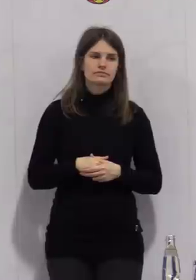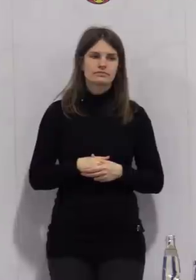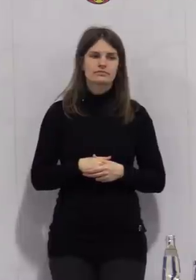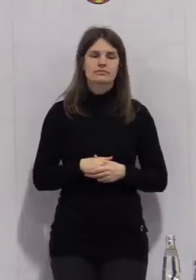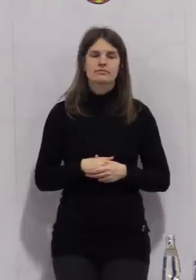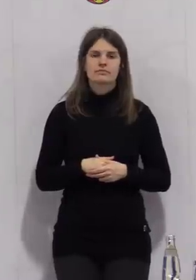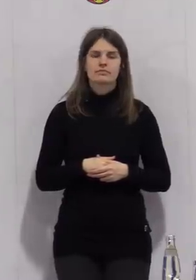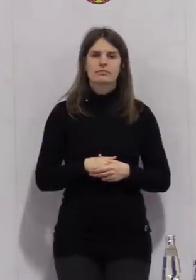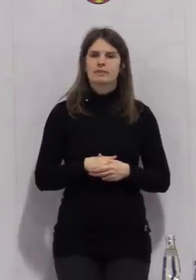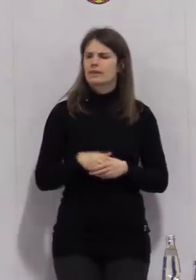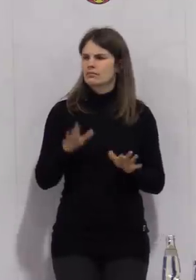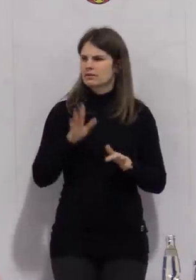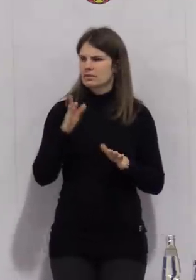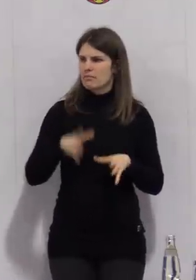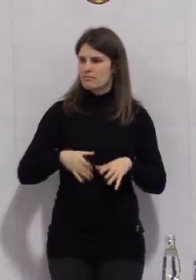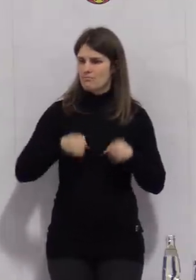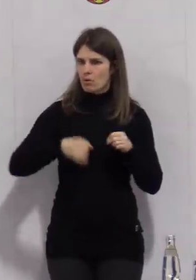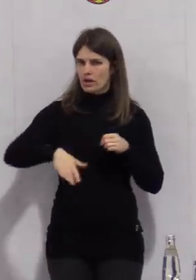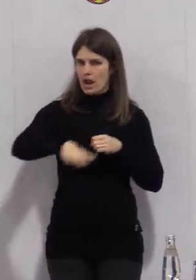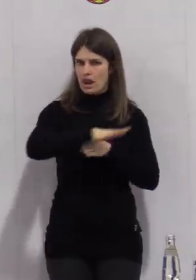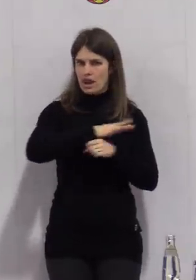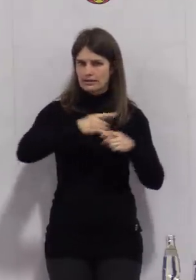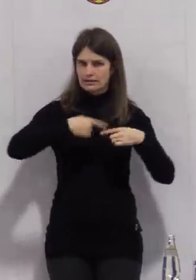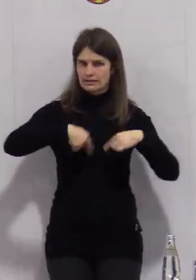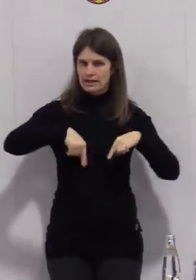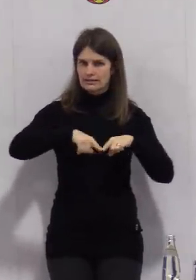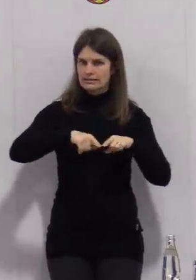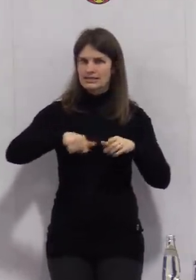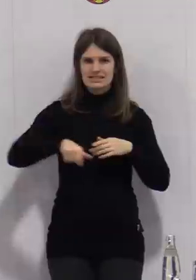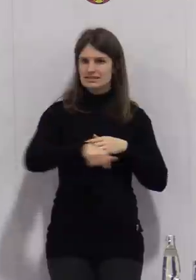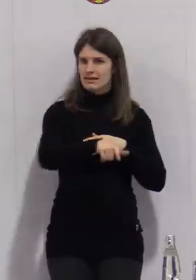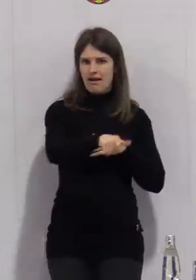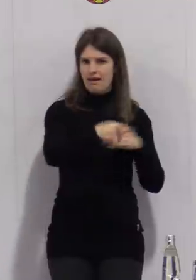Also wir reden jetzt vom Bogenlandkreis, ja, nicht vom Saale-Kreis.